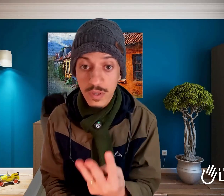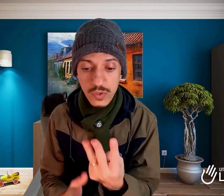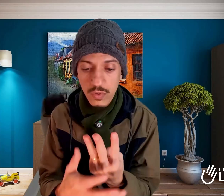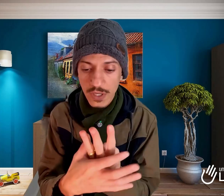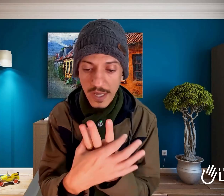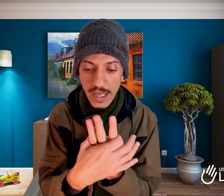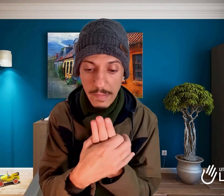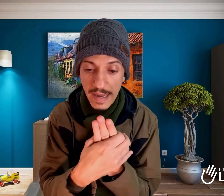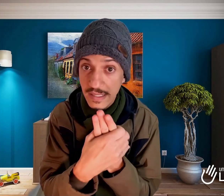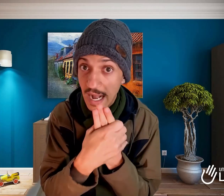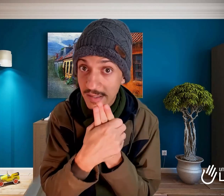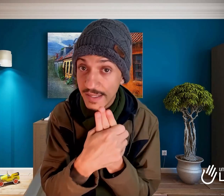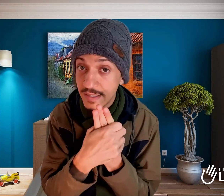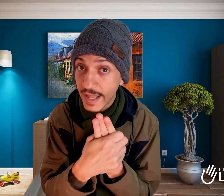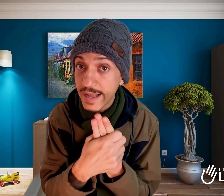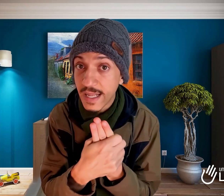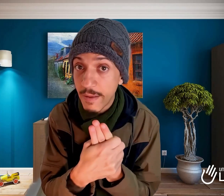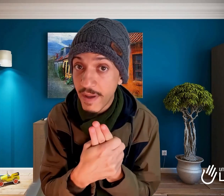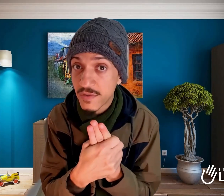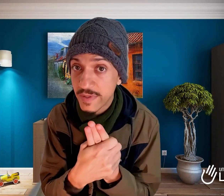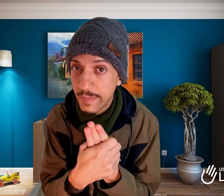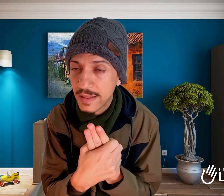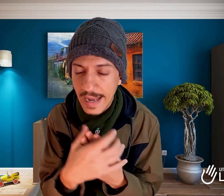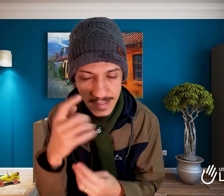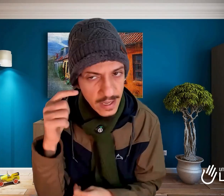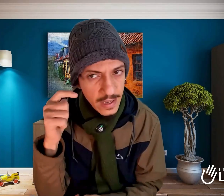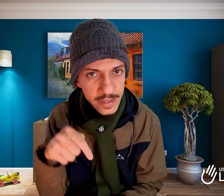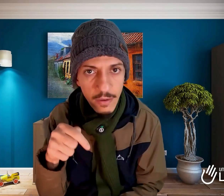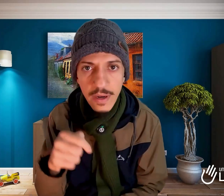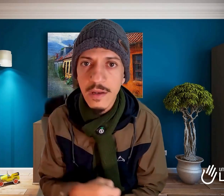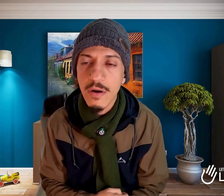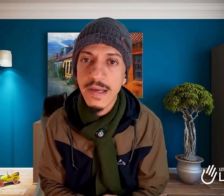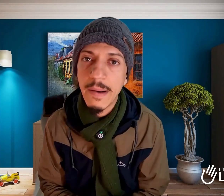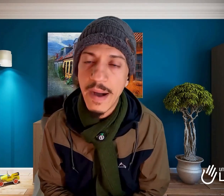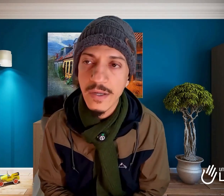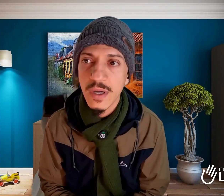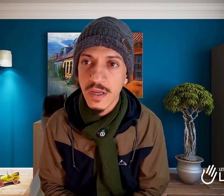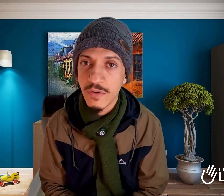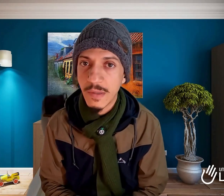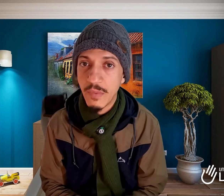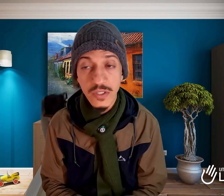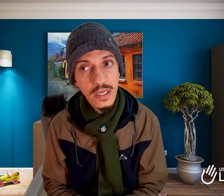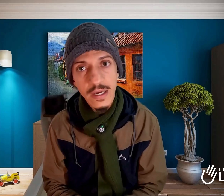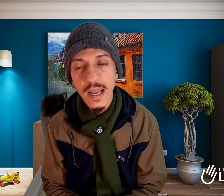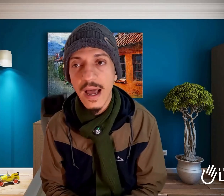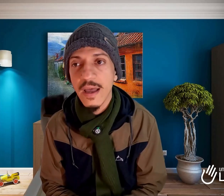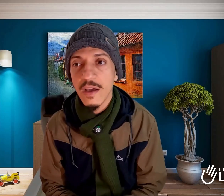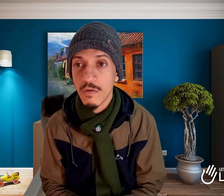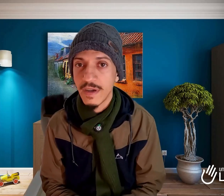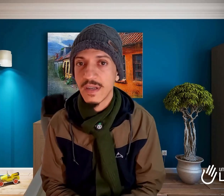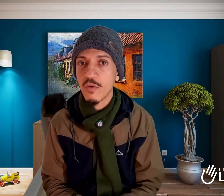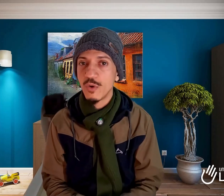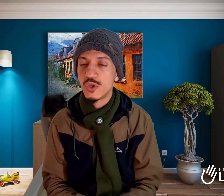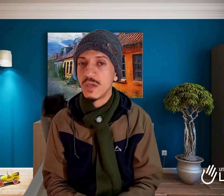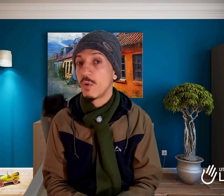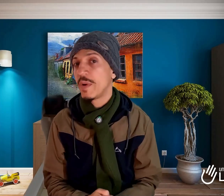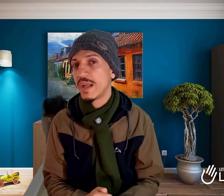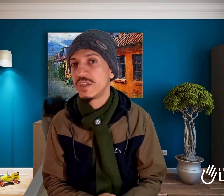surda e baseados nesses três elementos fundamentais, tem um link logo aqui abaixo que você pode clicar lá, conversar com o meu time ou preencher a sua